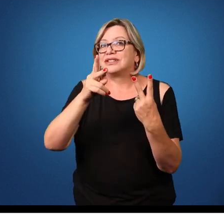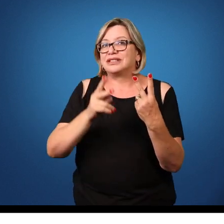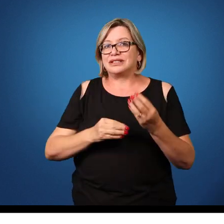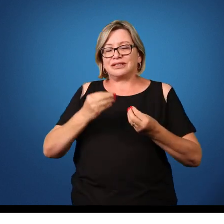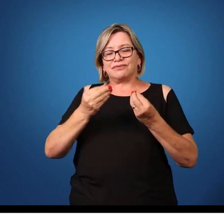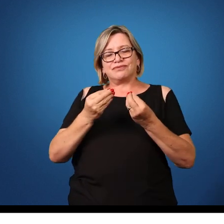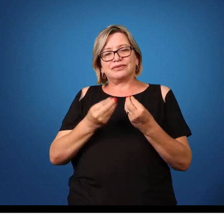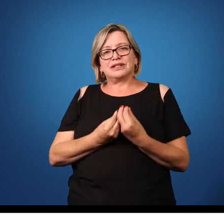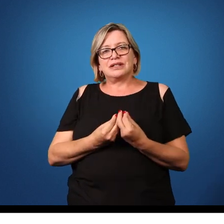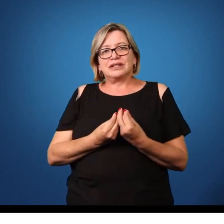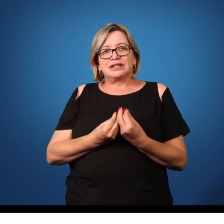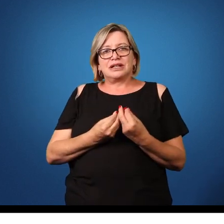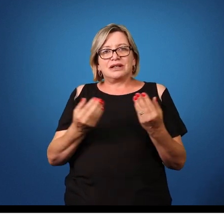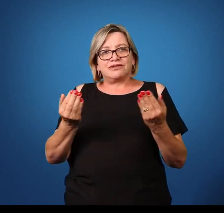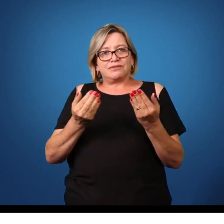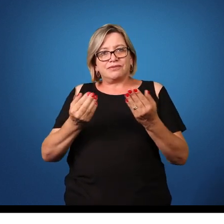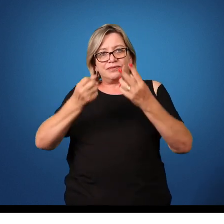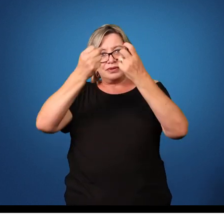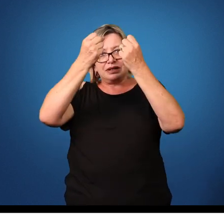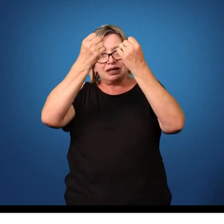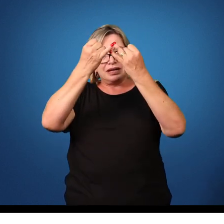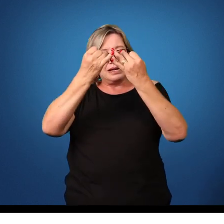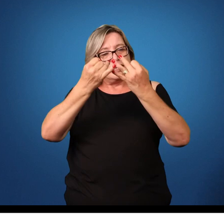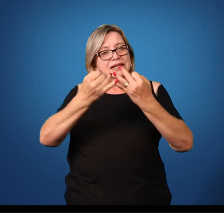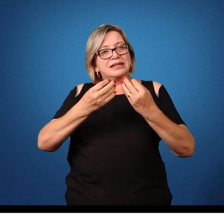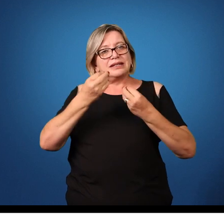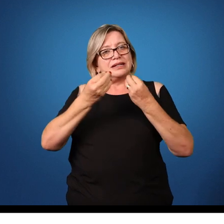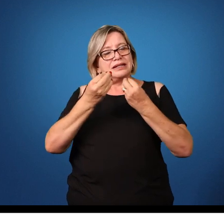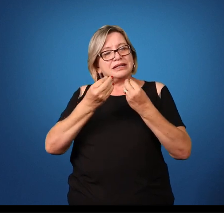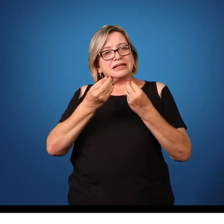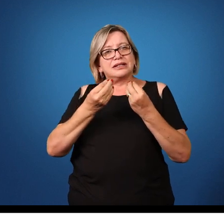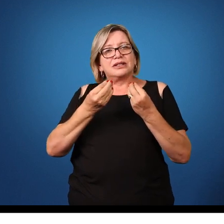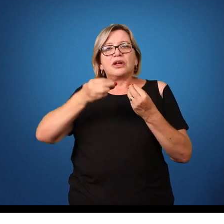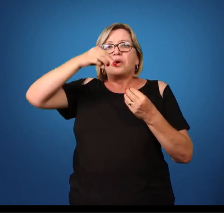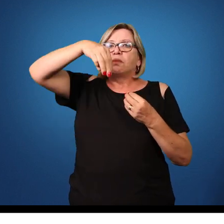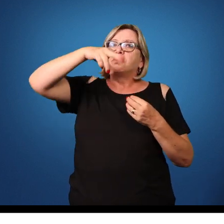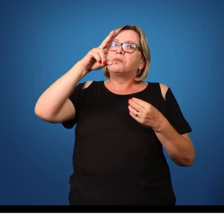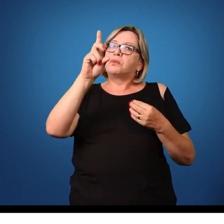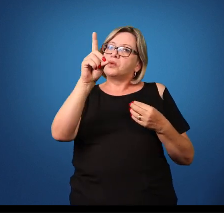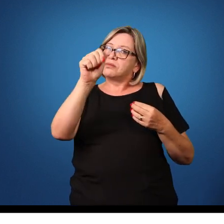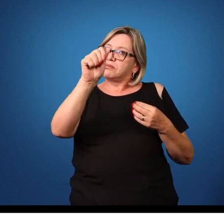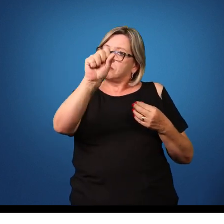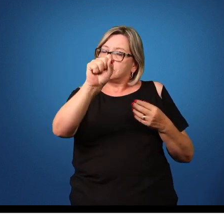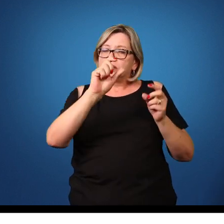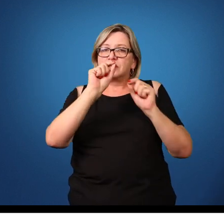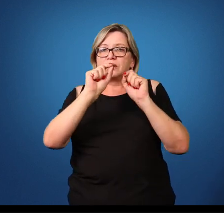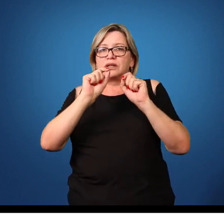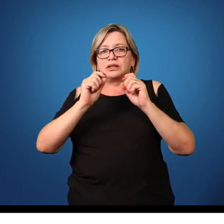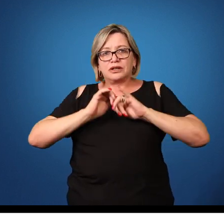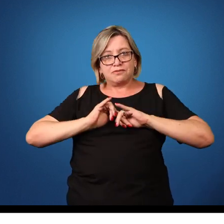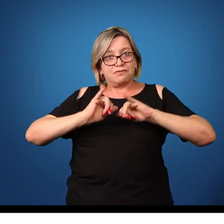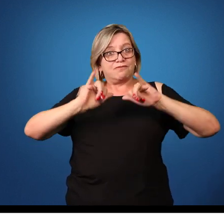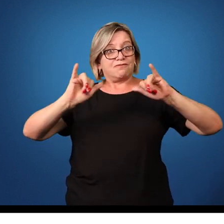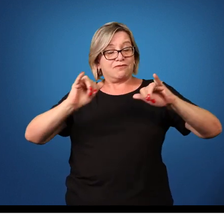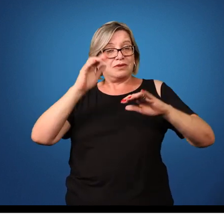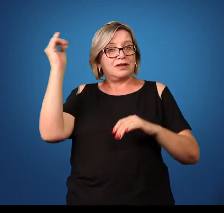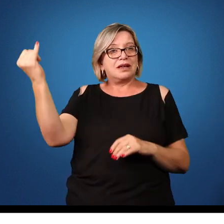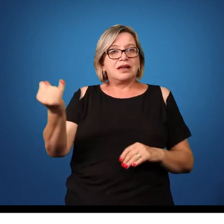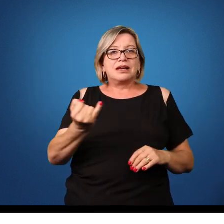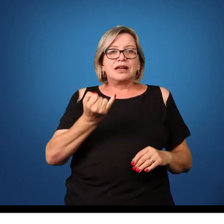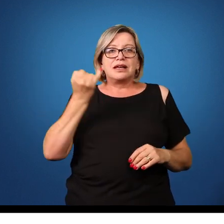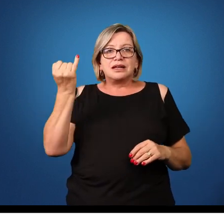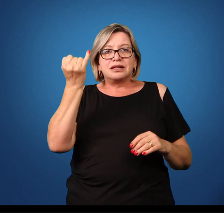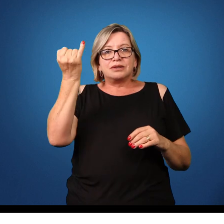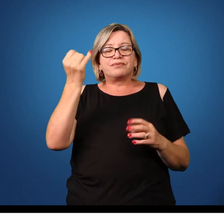grupo dos plateuminos. Então, falando já dessas questões das mudas dos nematóides, uma informação importante é que